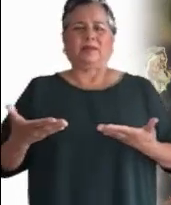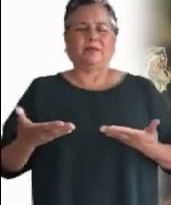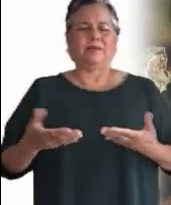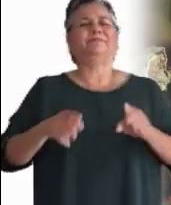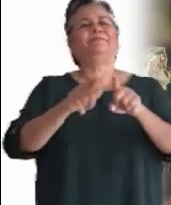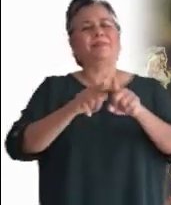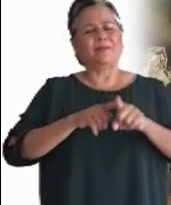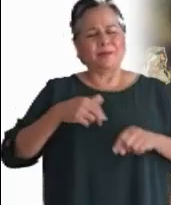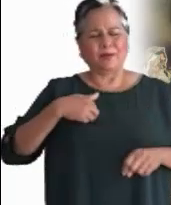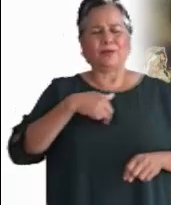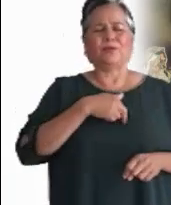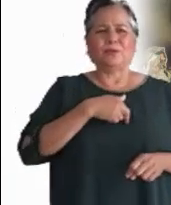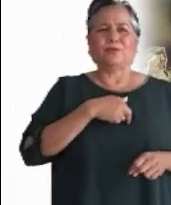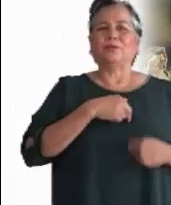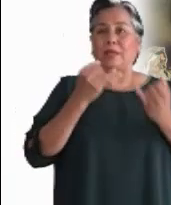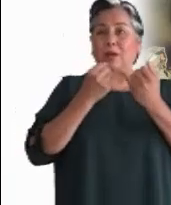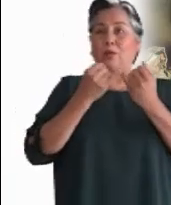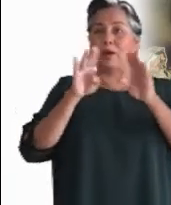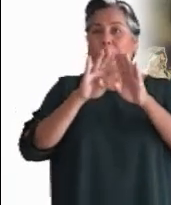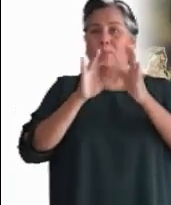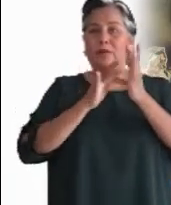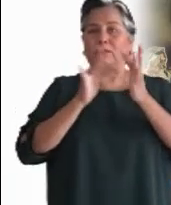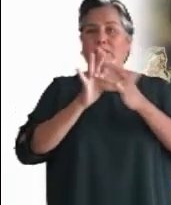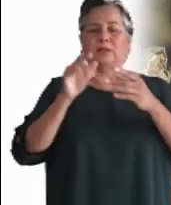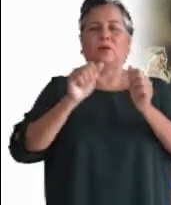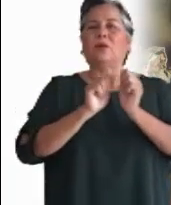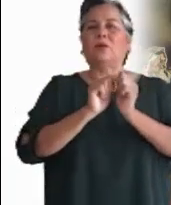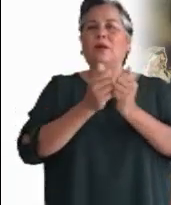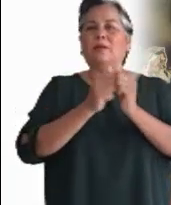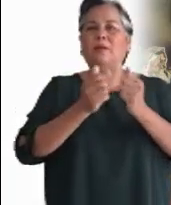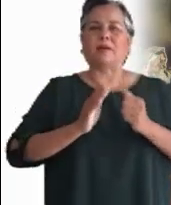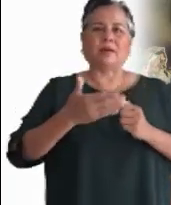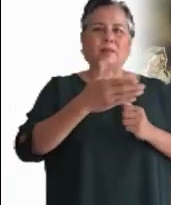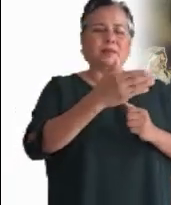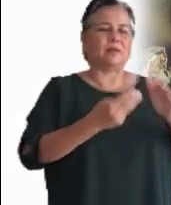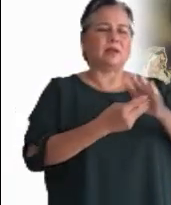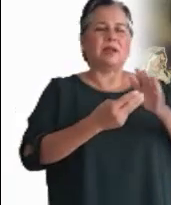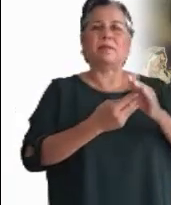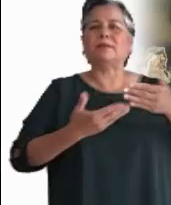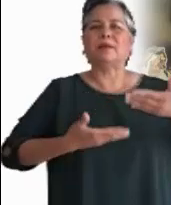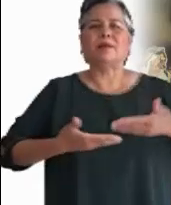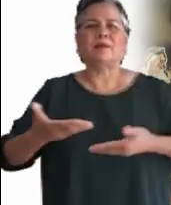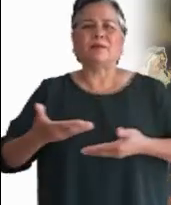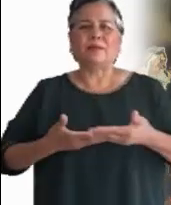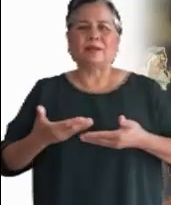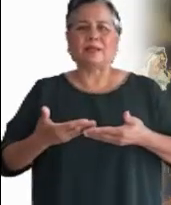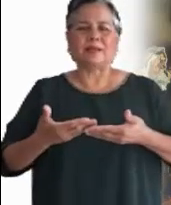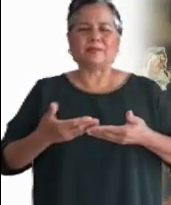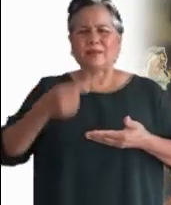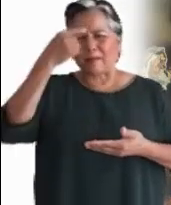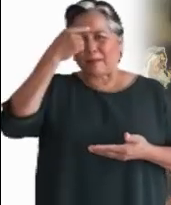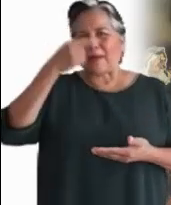También se tiene que compartir el pan, el pescado y la mesa para hacer